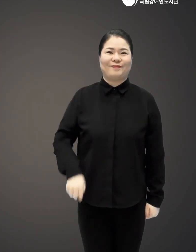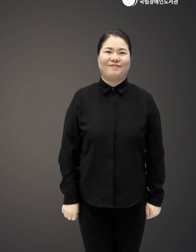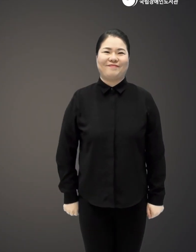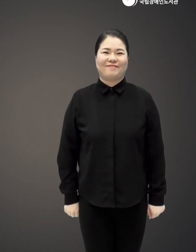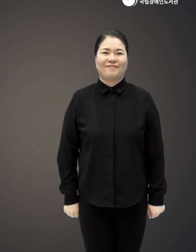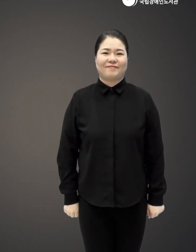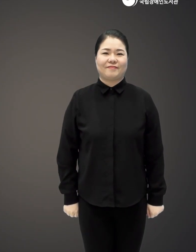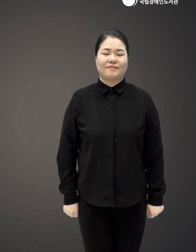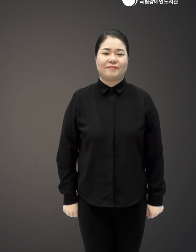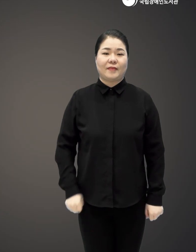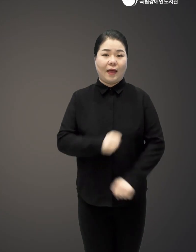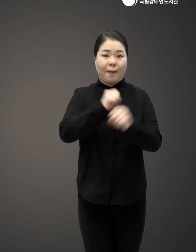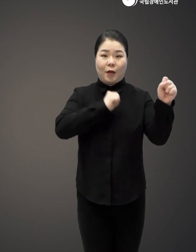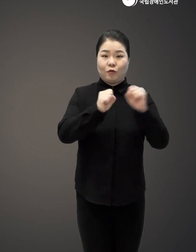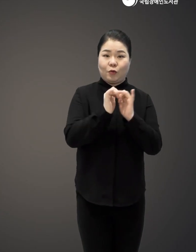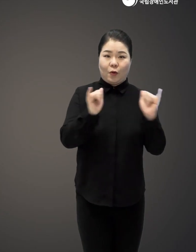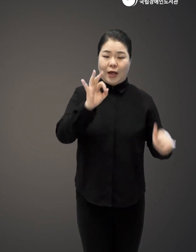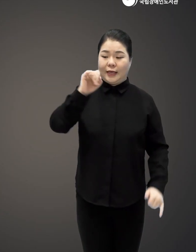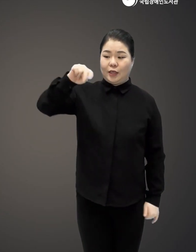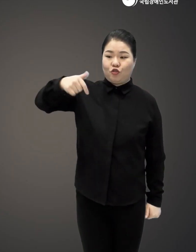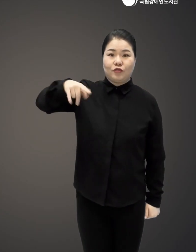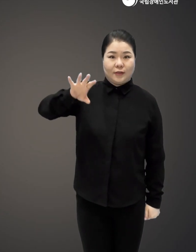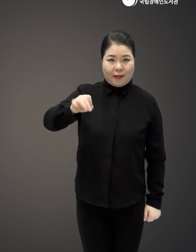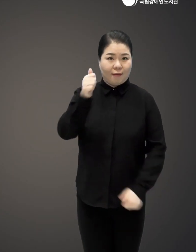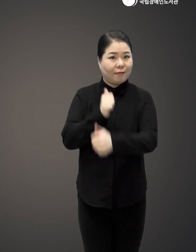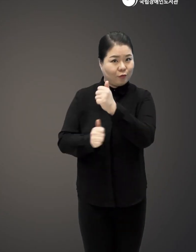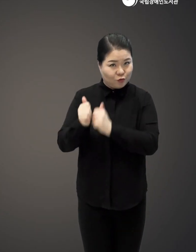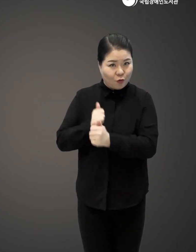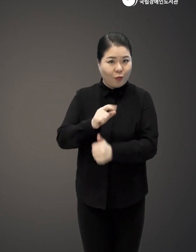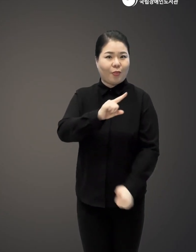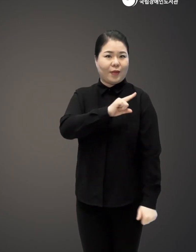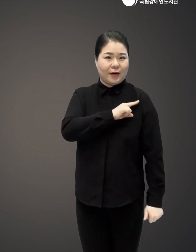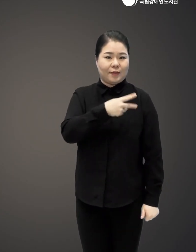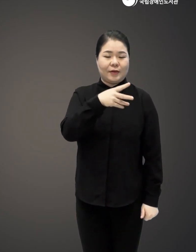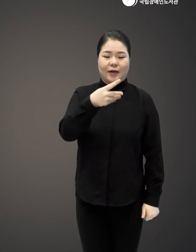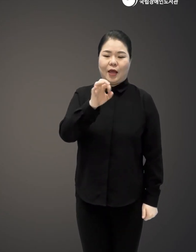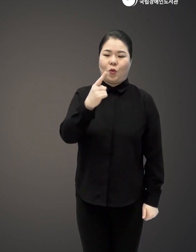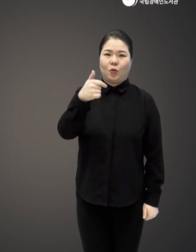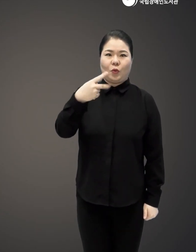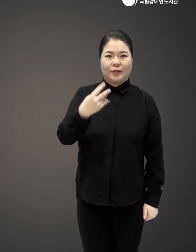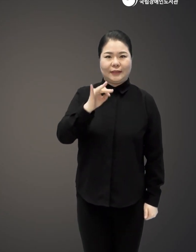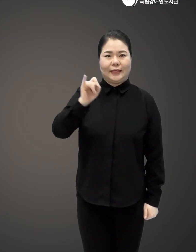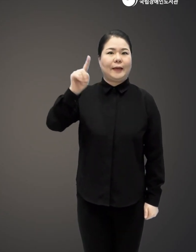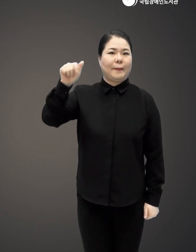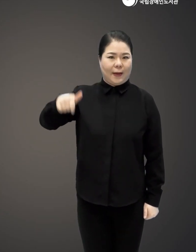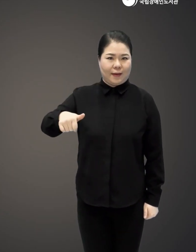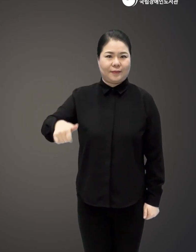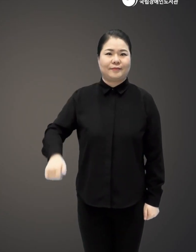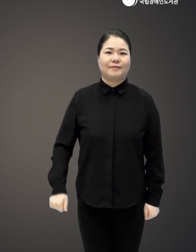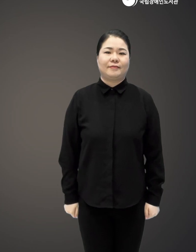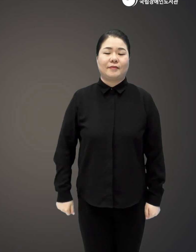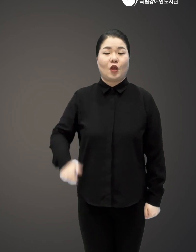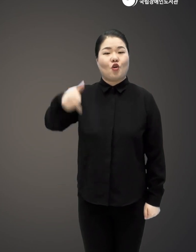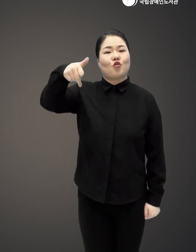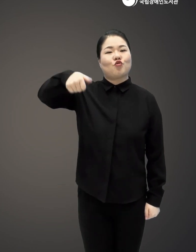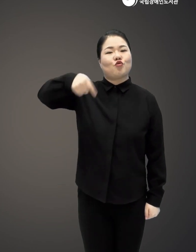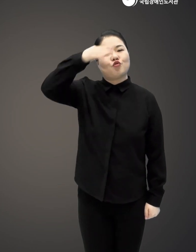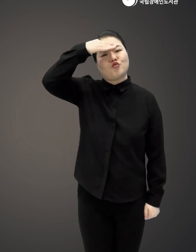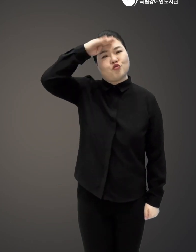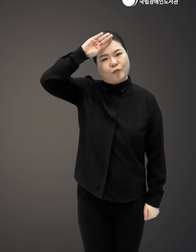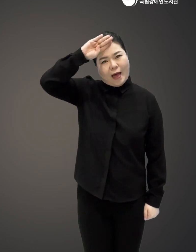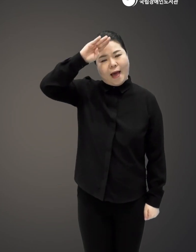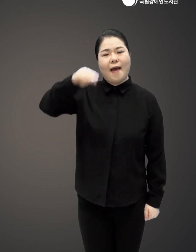독립운동가 이윤상의 후선 레오노르 입학 쿠바